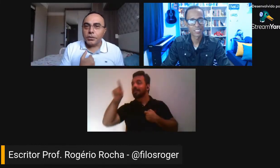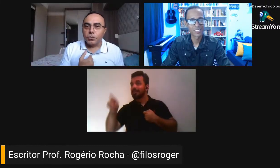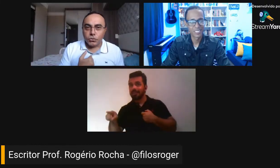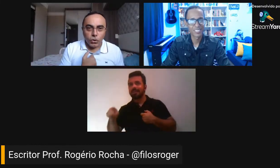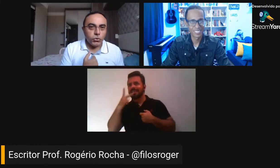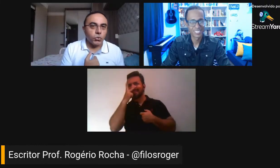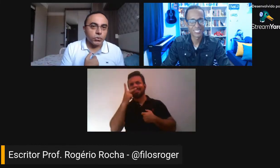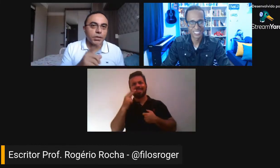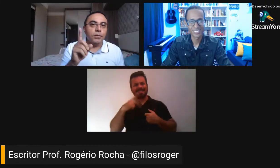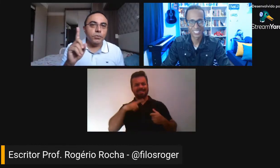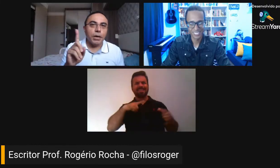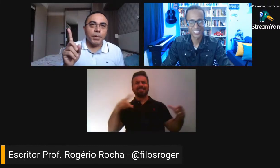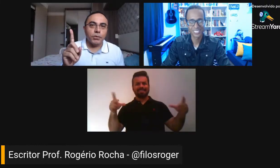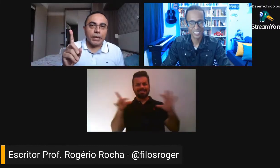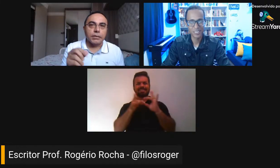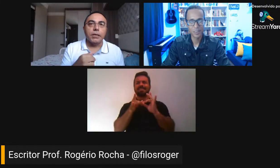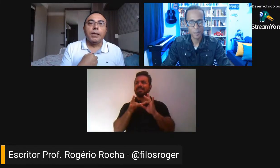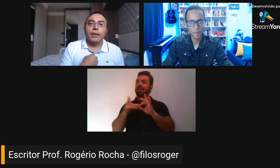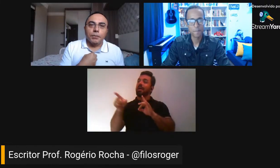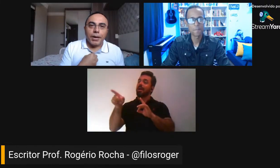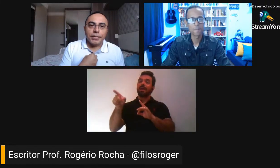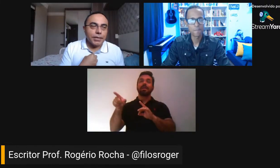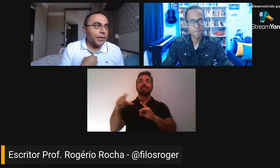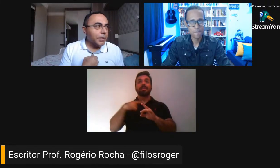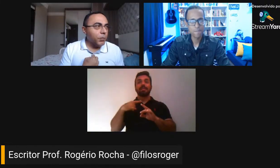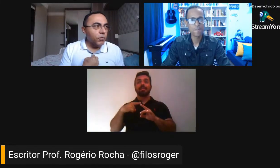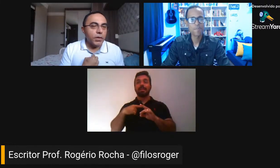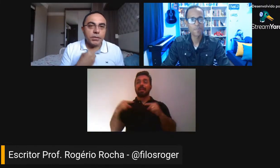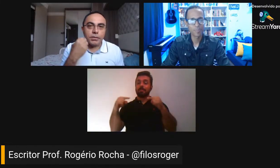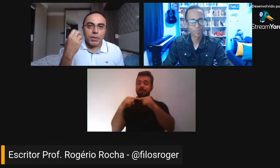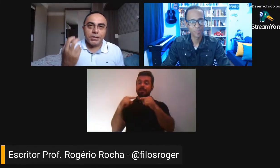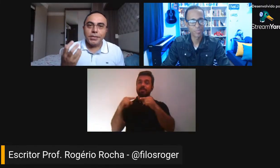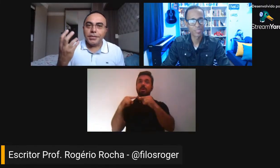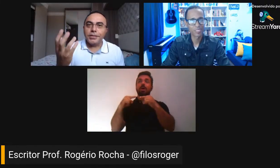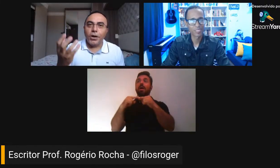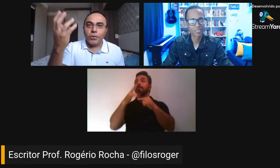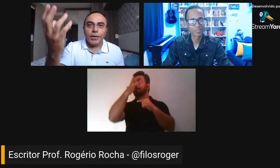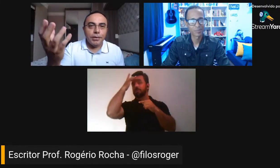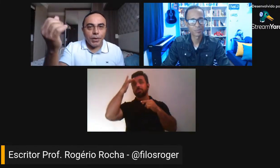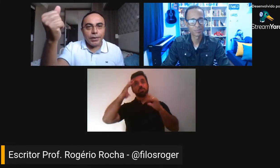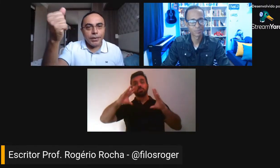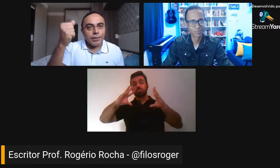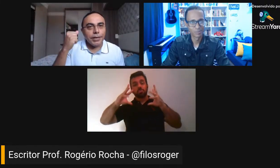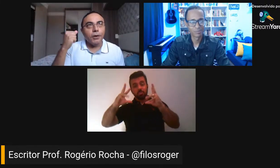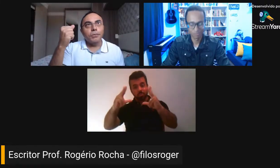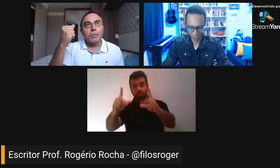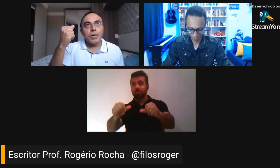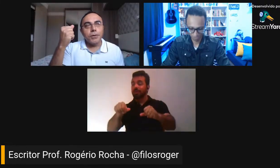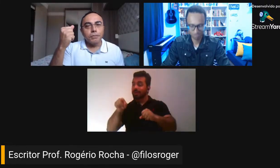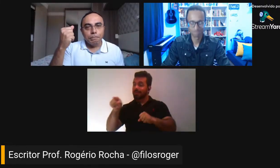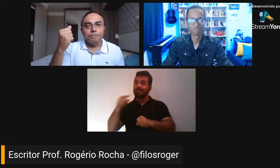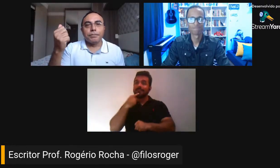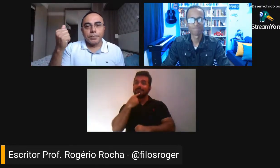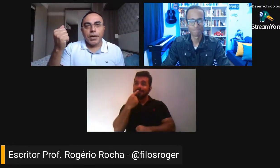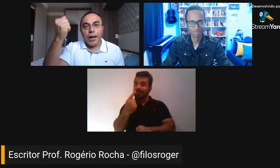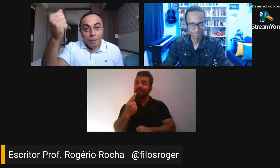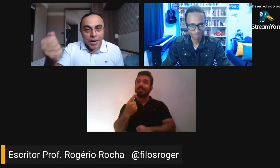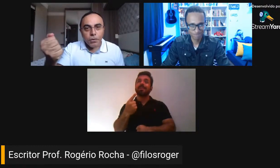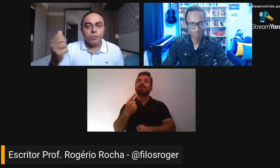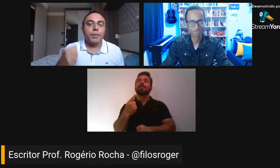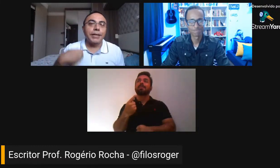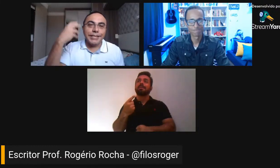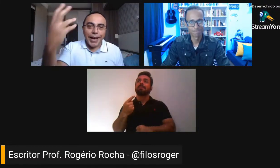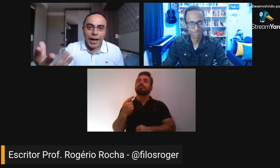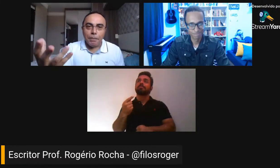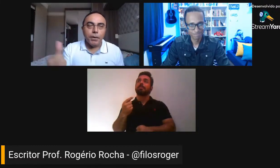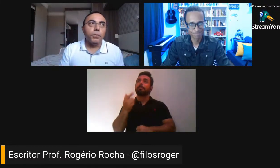nós mesmos, nós todos, não os abandonados, mas aquele que por vezes precisa de alguém para lhe dar uma mão, a